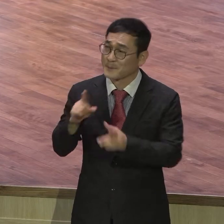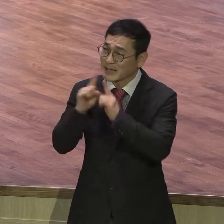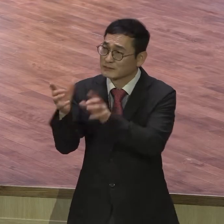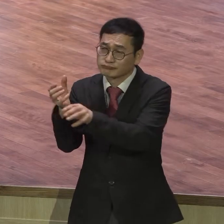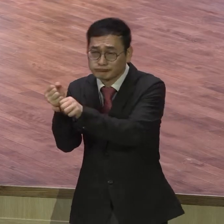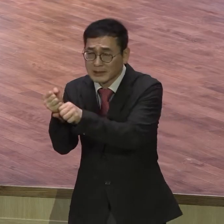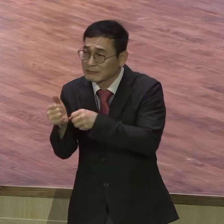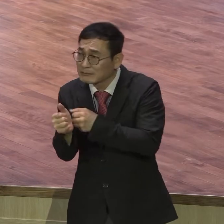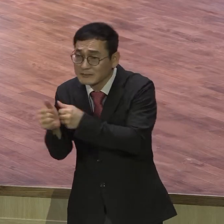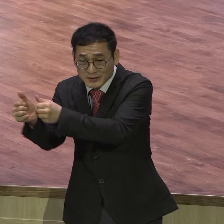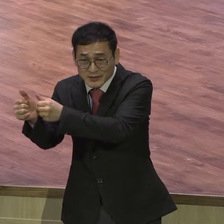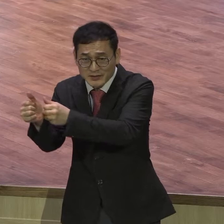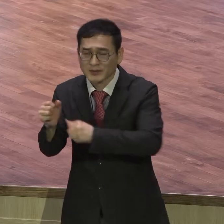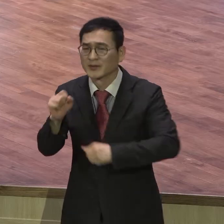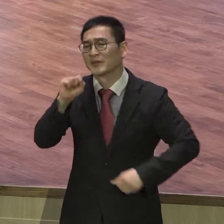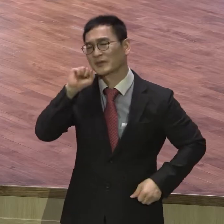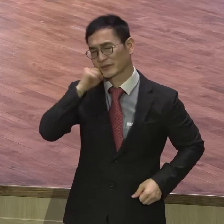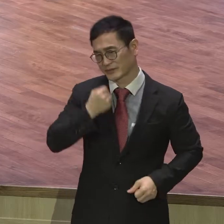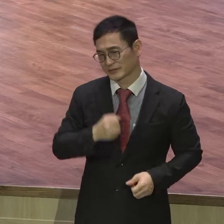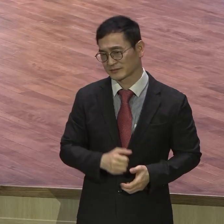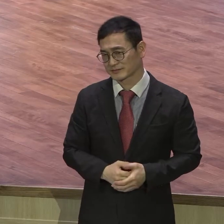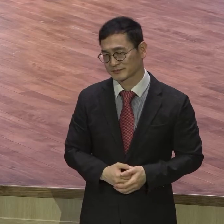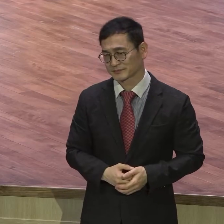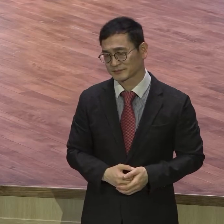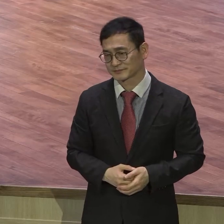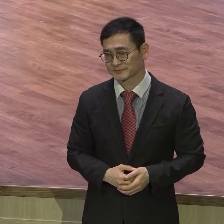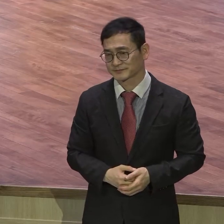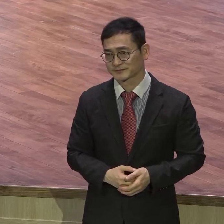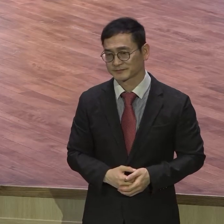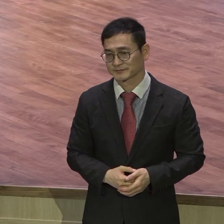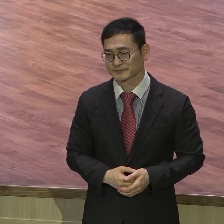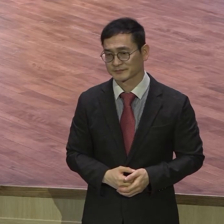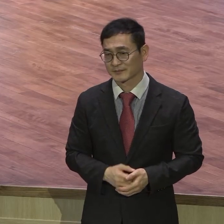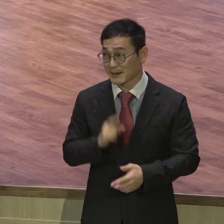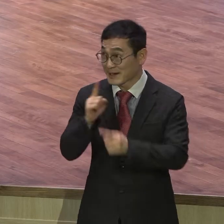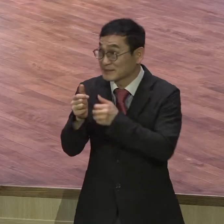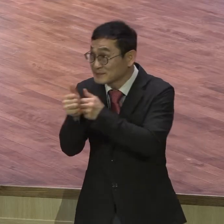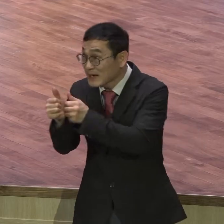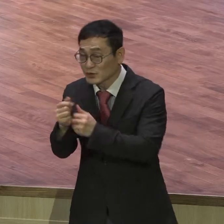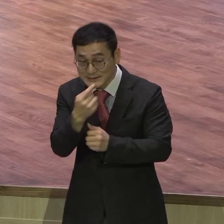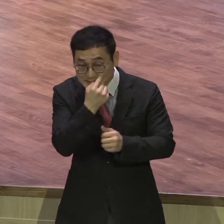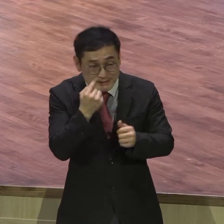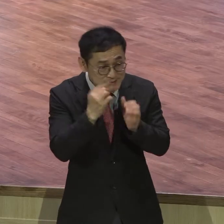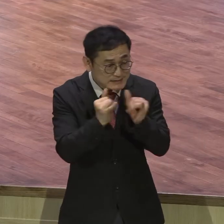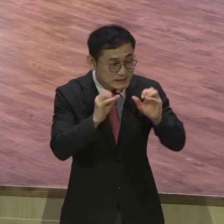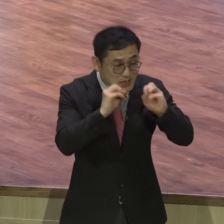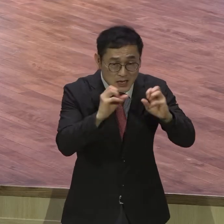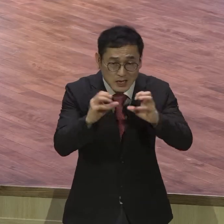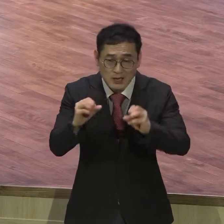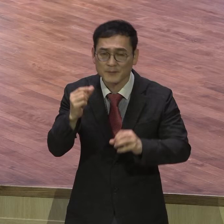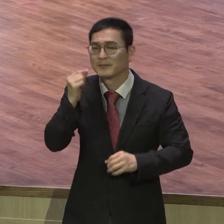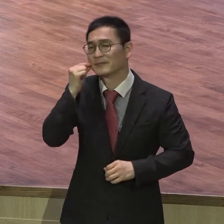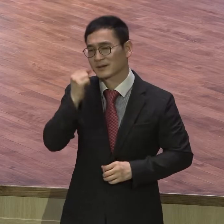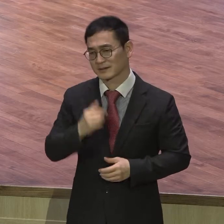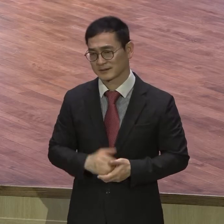성취되는 이 처음이 없는데 어떻게 증인 되겠어요 우리 여운교회는 교회는 살아남지 못해요